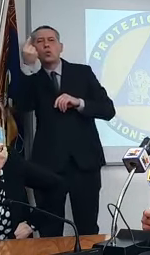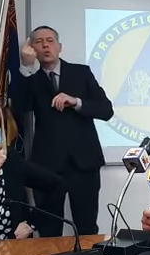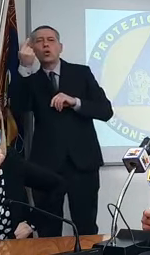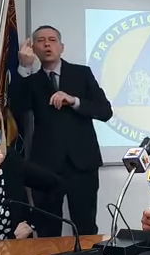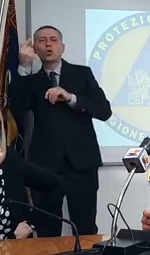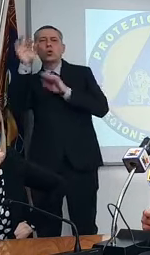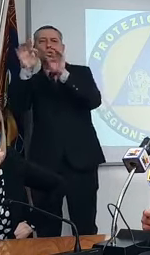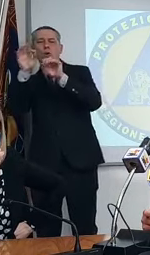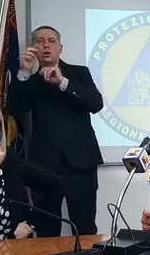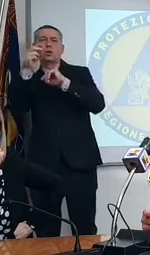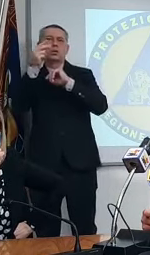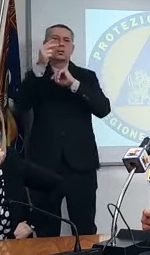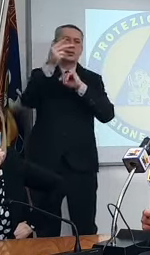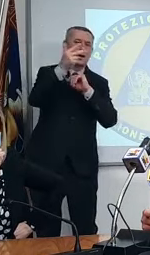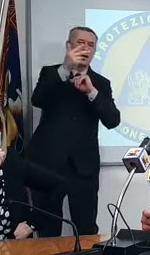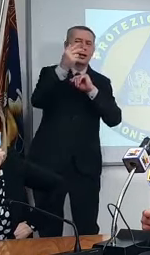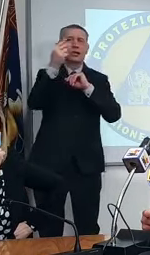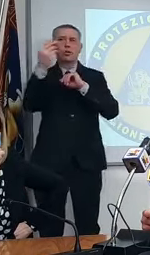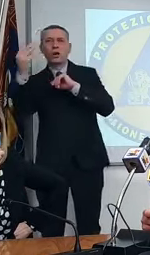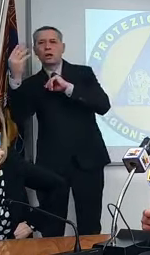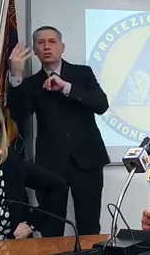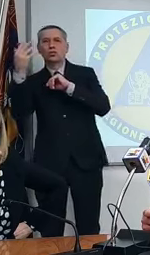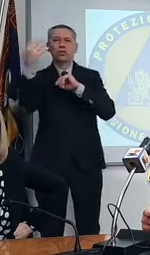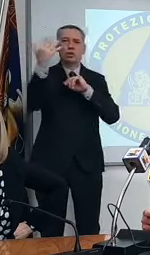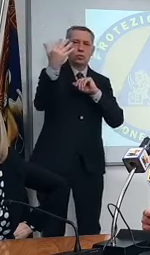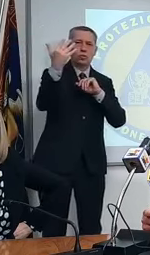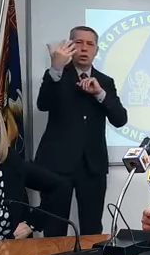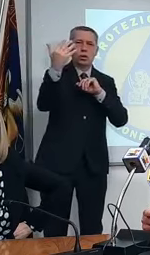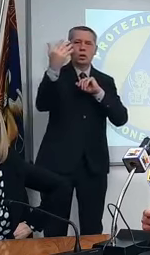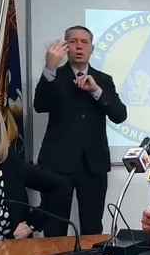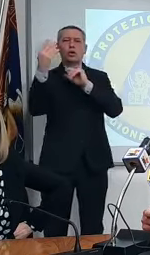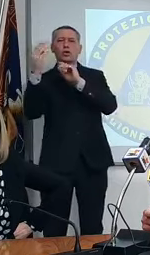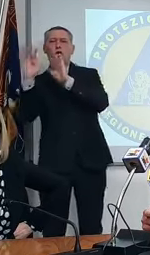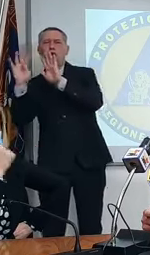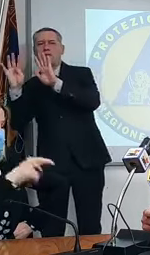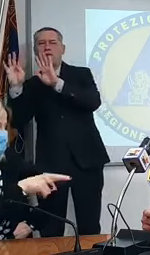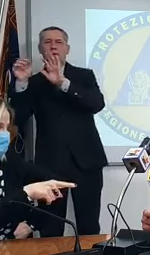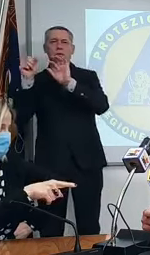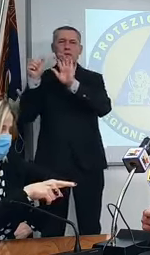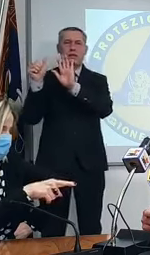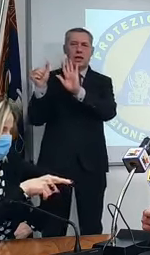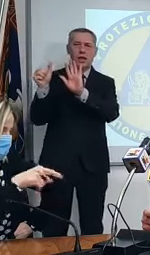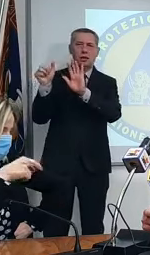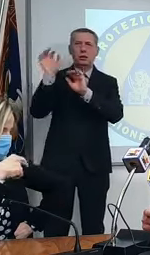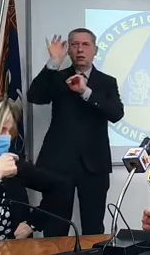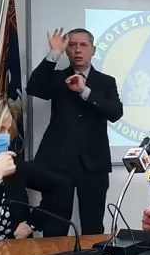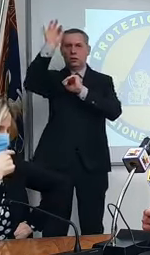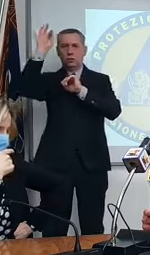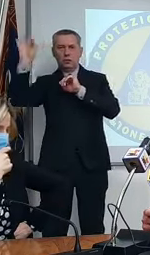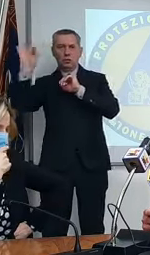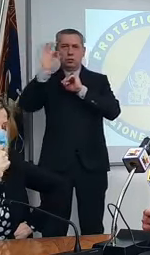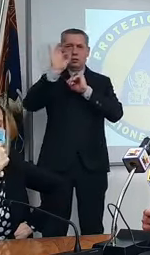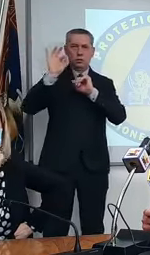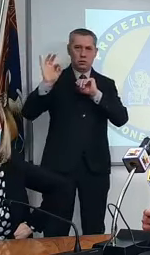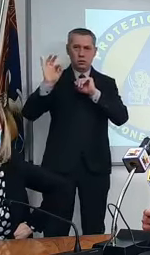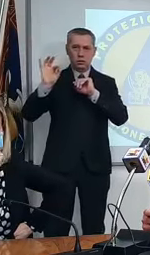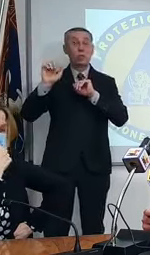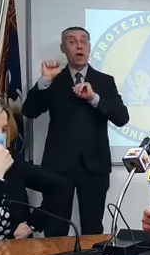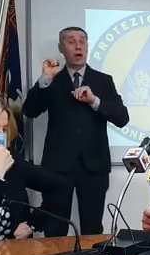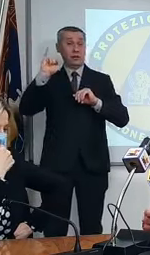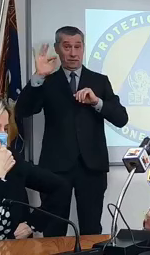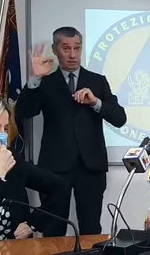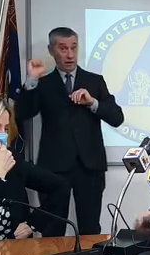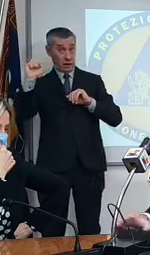5 4 vi dico i numeri che sono scritti qua 9 6 è il bollettino di AIFA